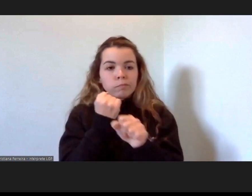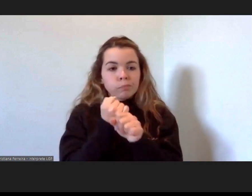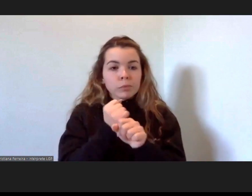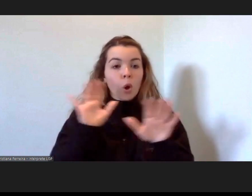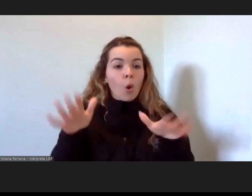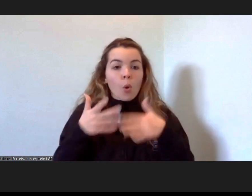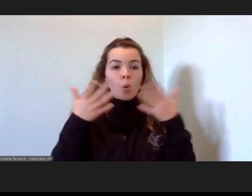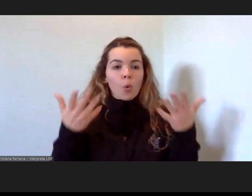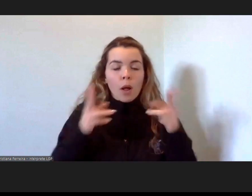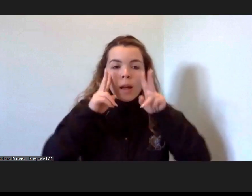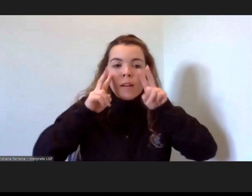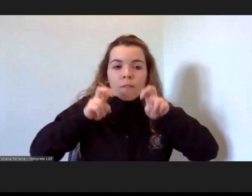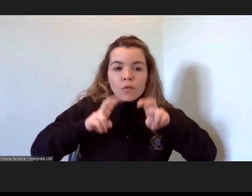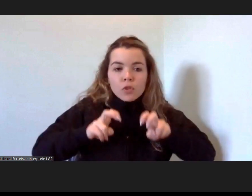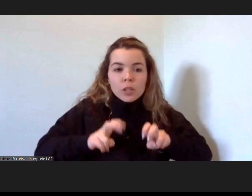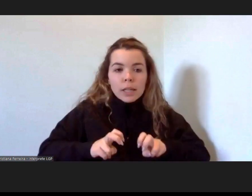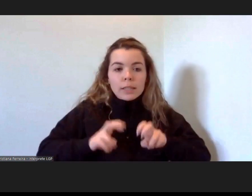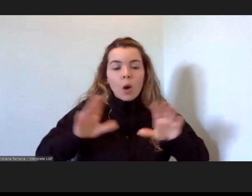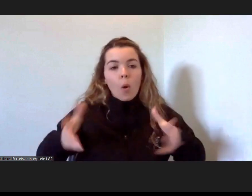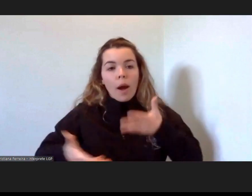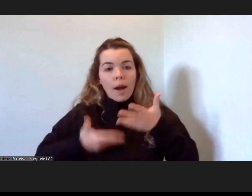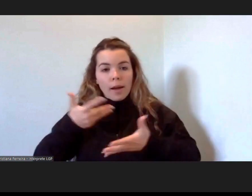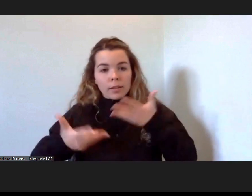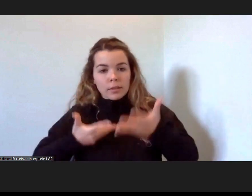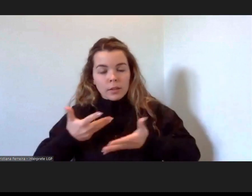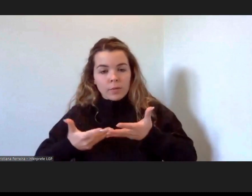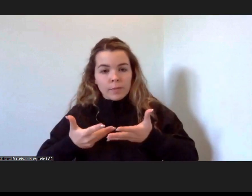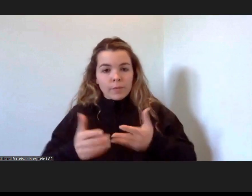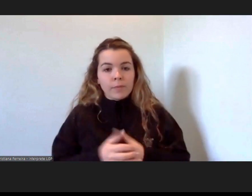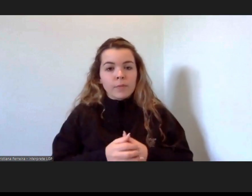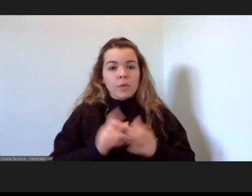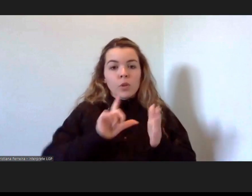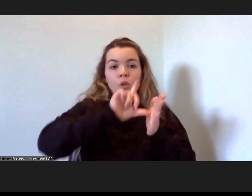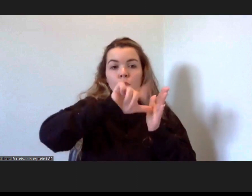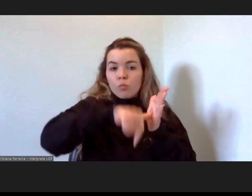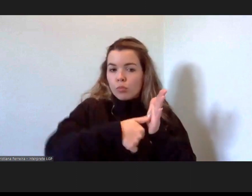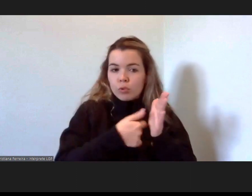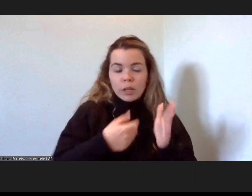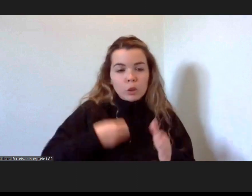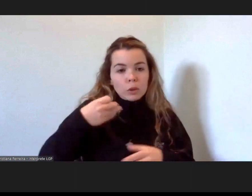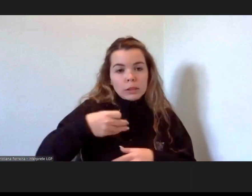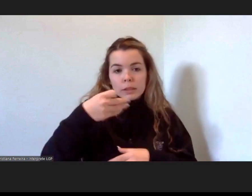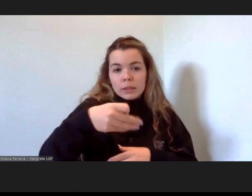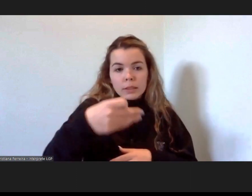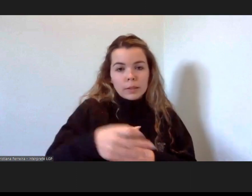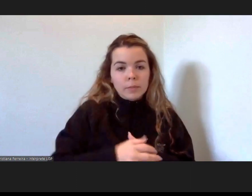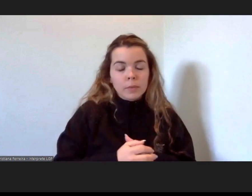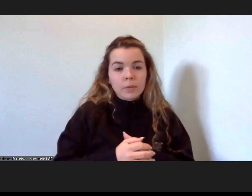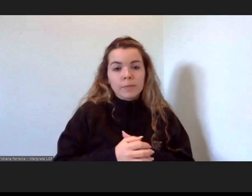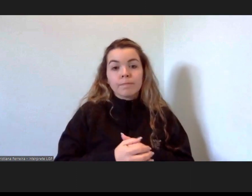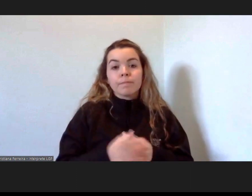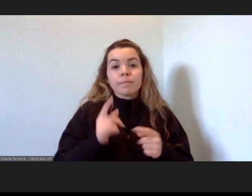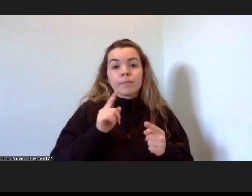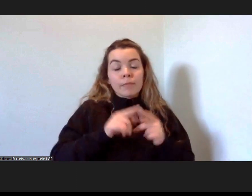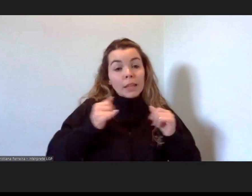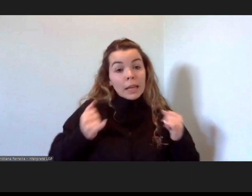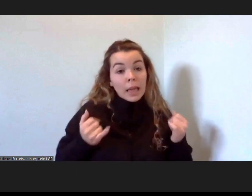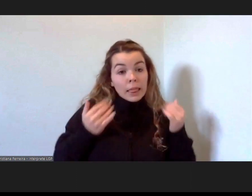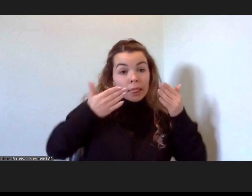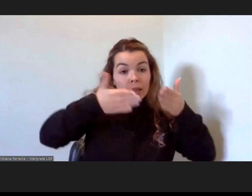lógica de investigação-ação. A ASI desenvolveu projetos no terreno, tem três grandes vetores, um que é intervenção,